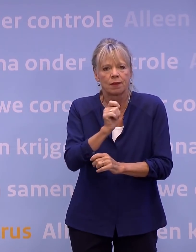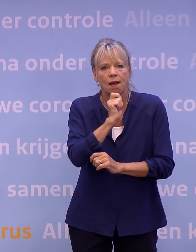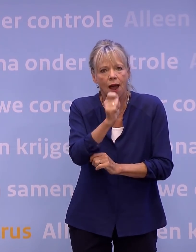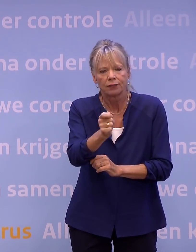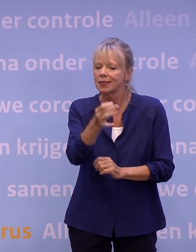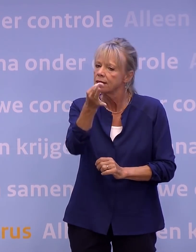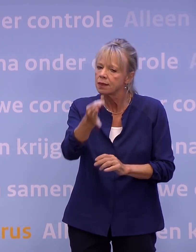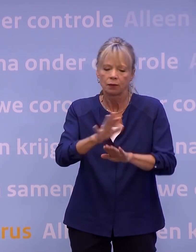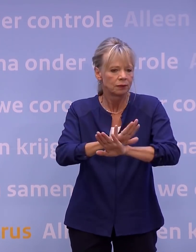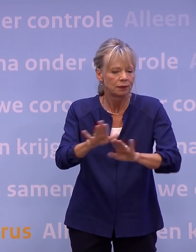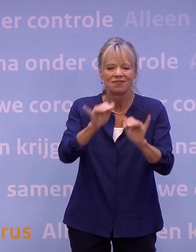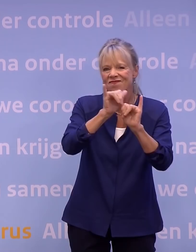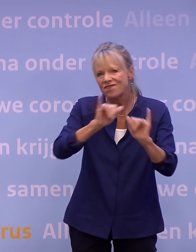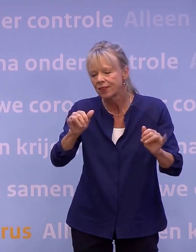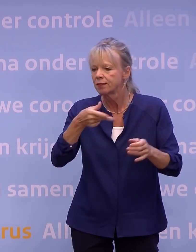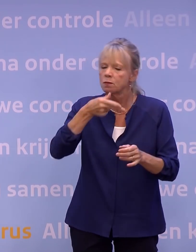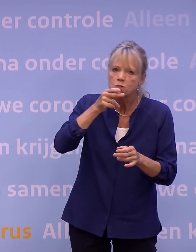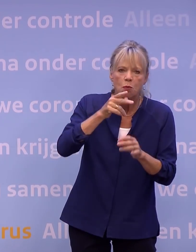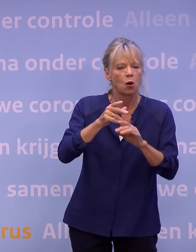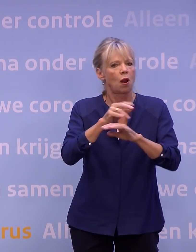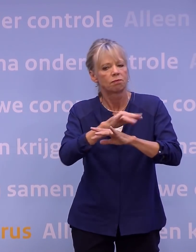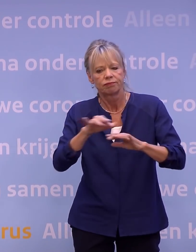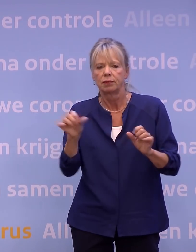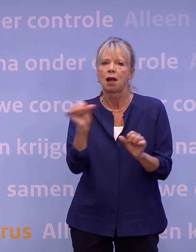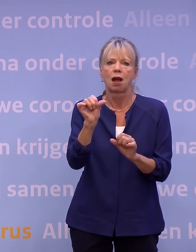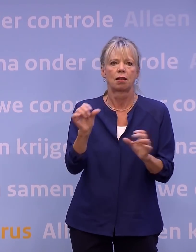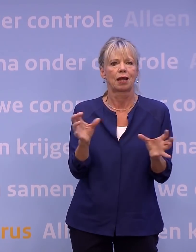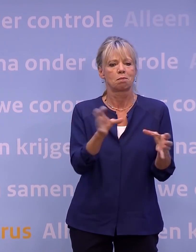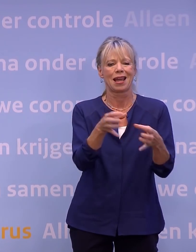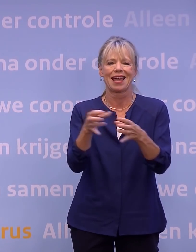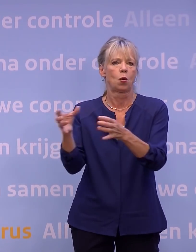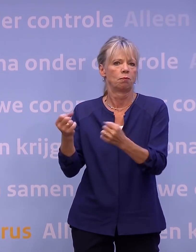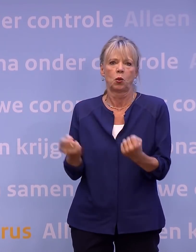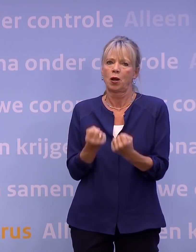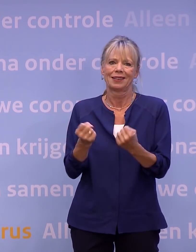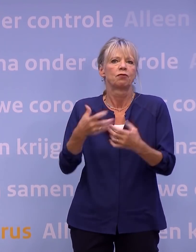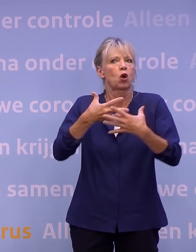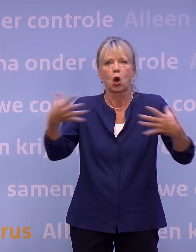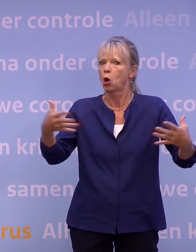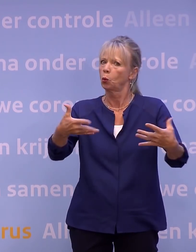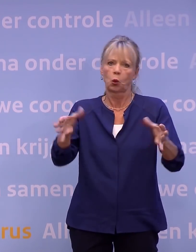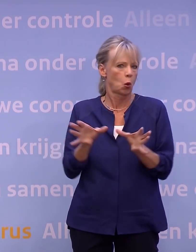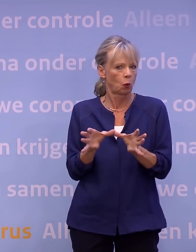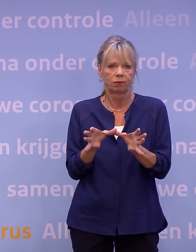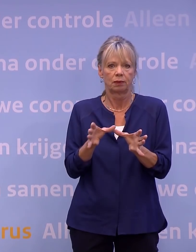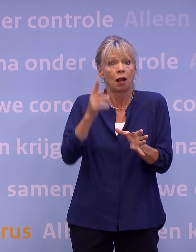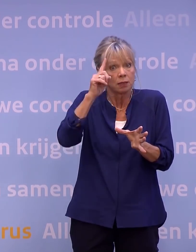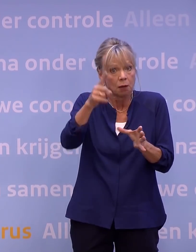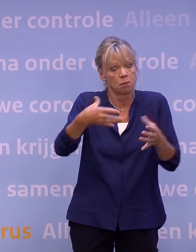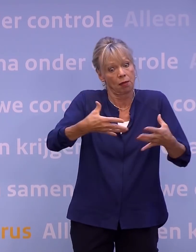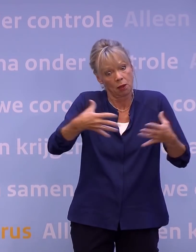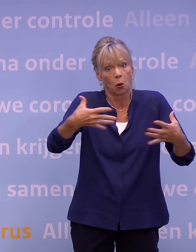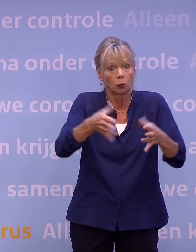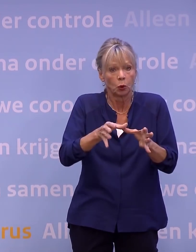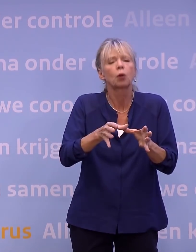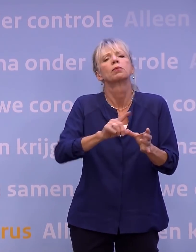feestjes, borrels en andere bijeenkomsten voor grote groepen te organiseren. Ga dan liever naar een horecazaal waar